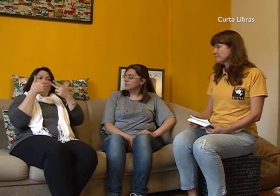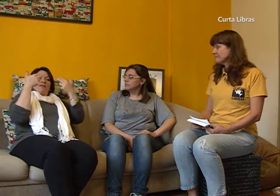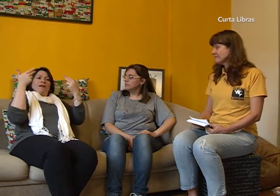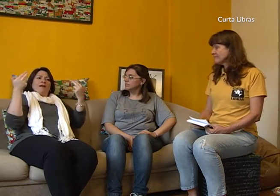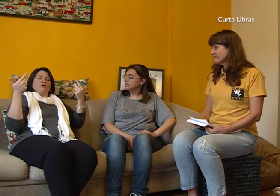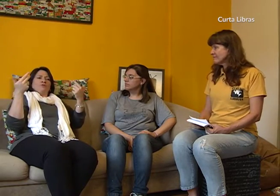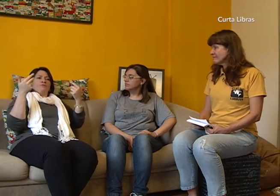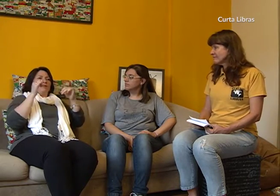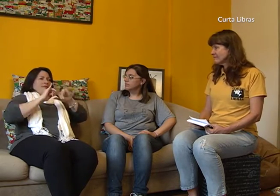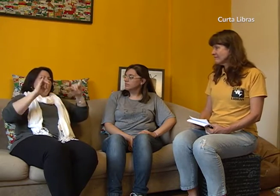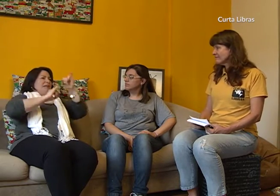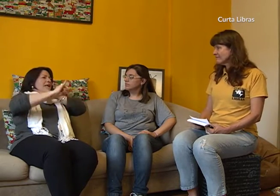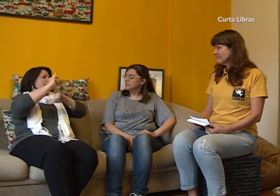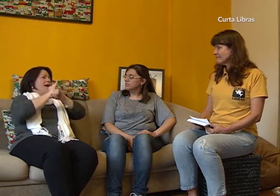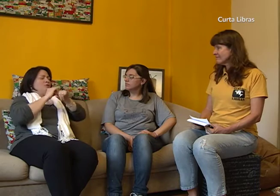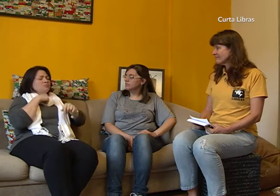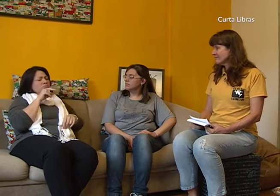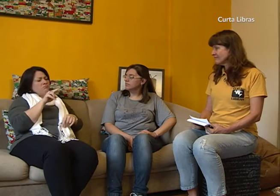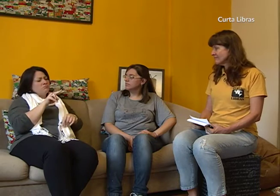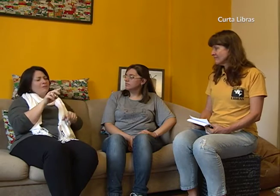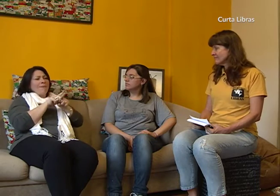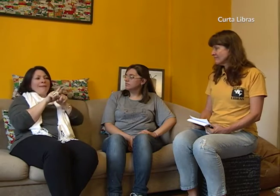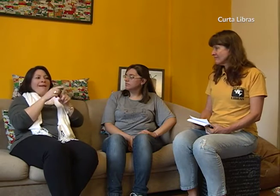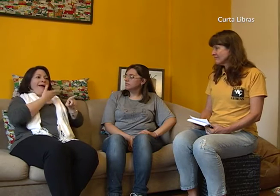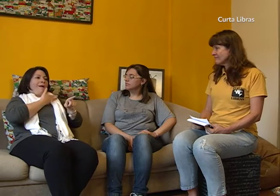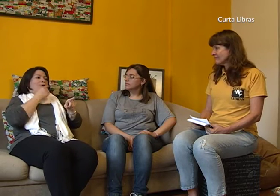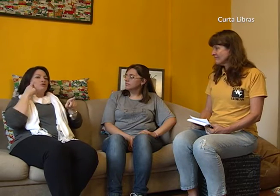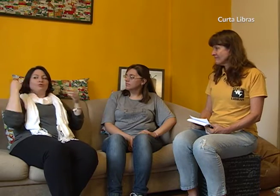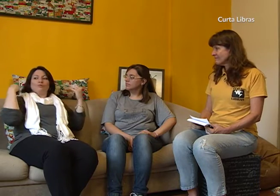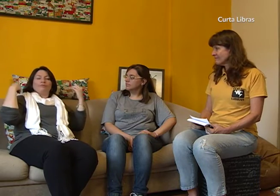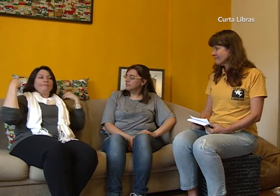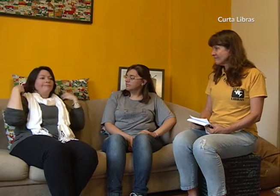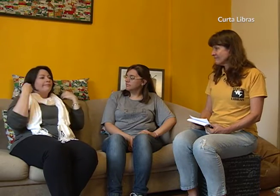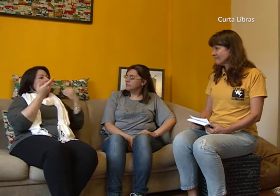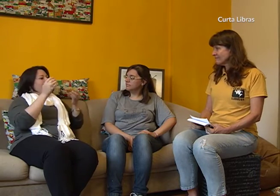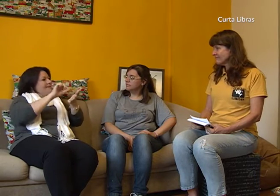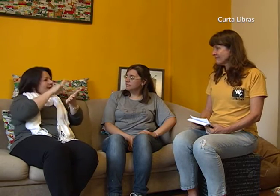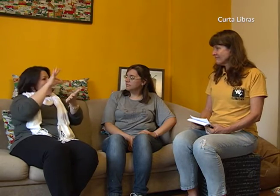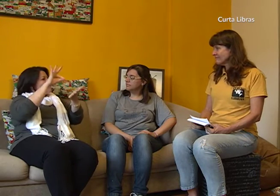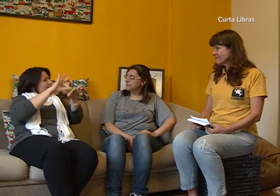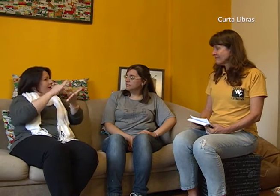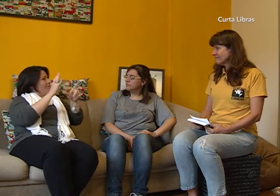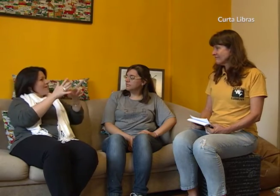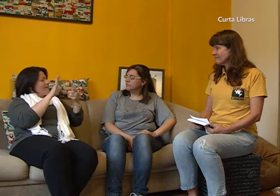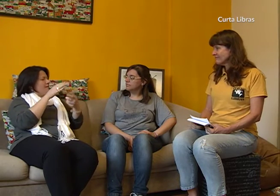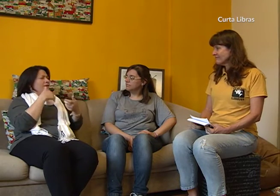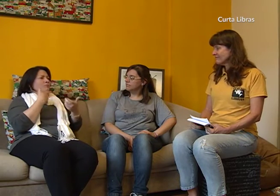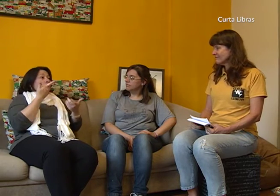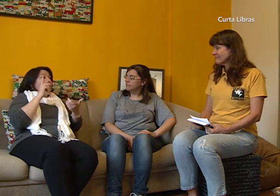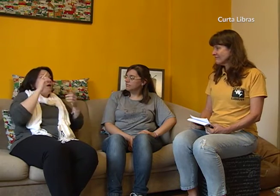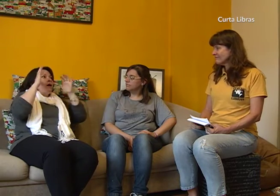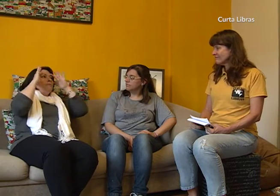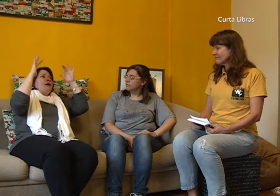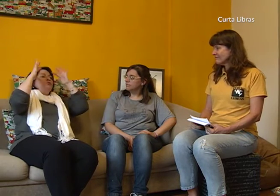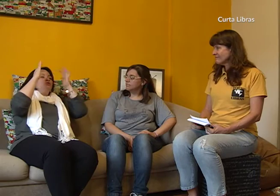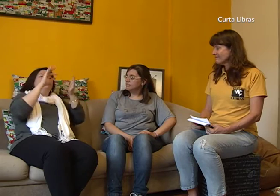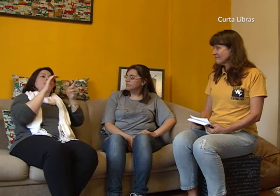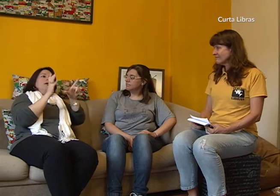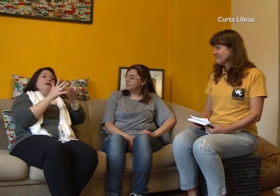divulgando pela internet. Aí muitos amigos me avisaram que estavam fazendo a inscrição para esse curso. Mas eu nem sabia a dimensão,